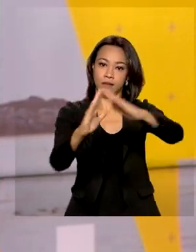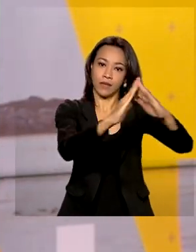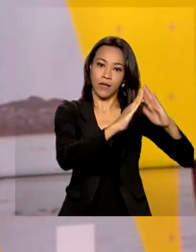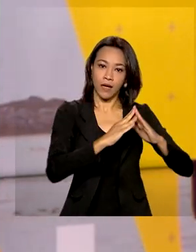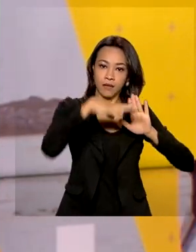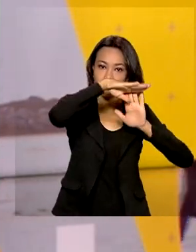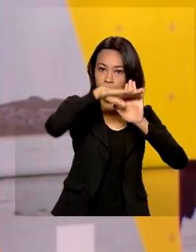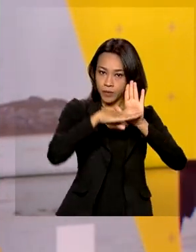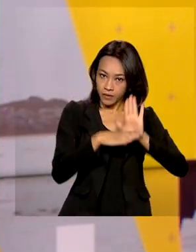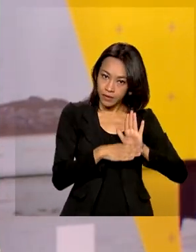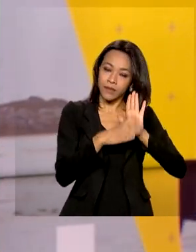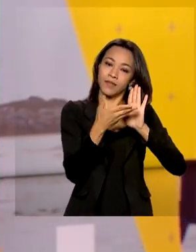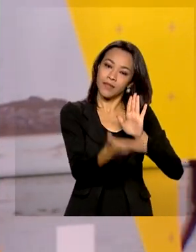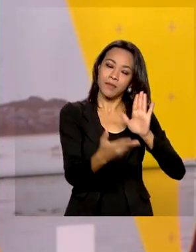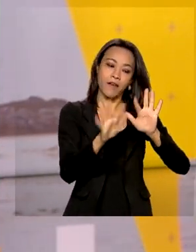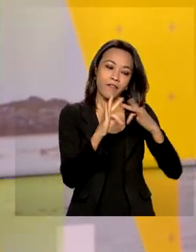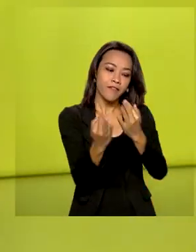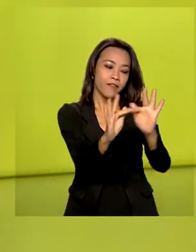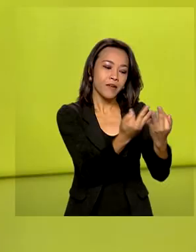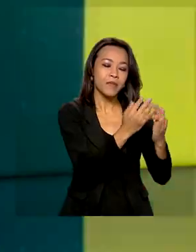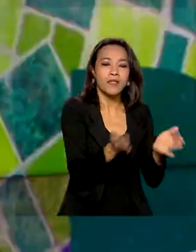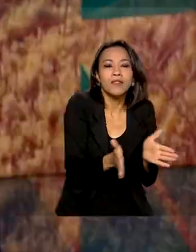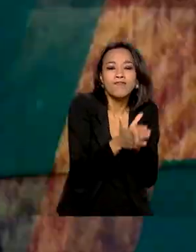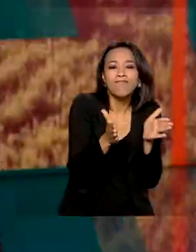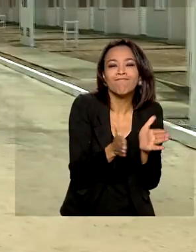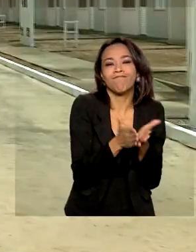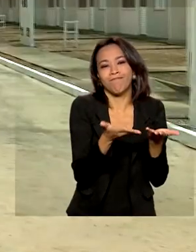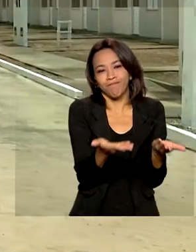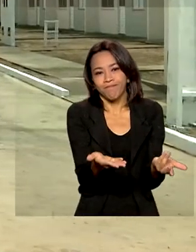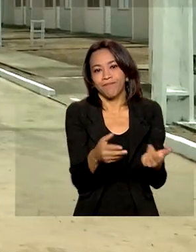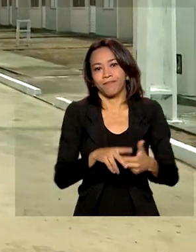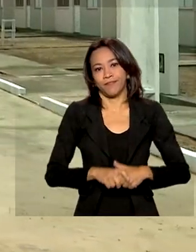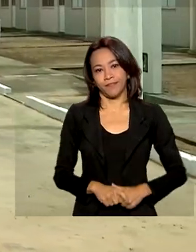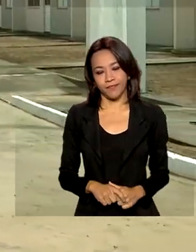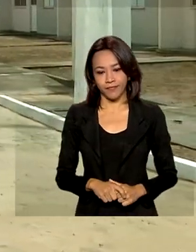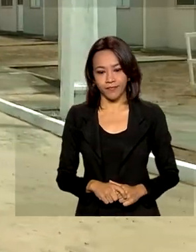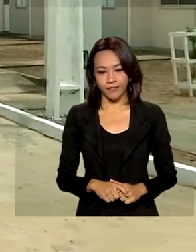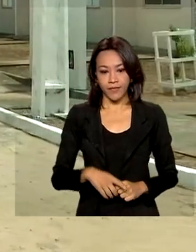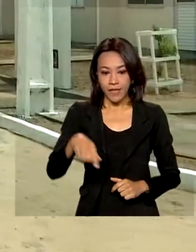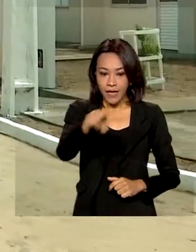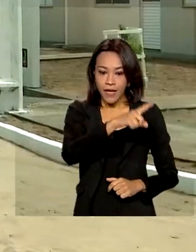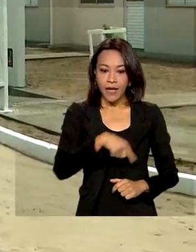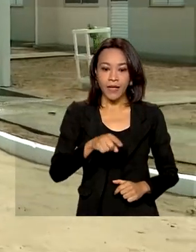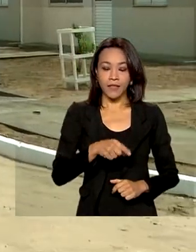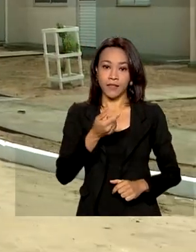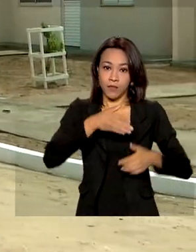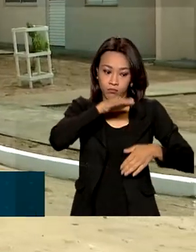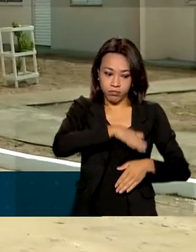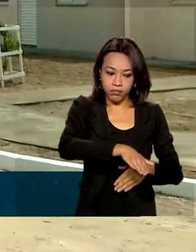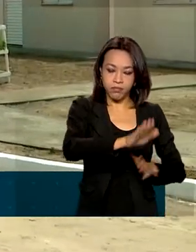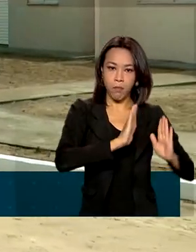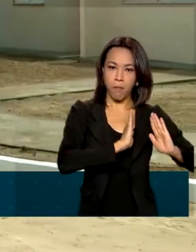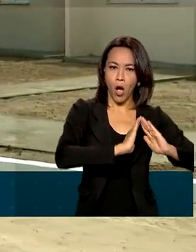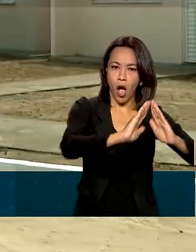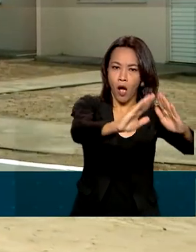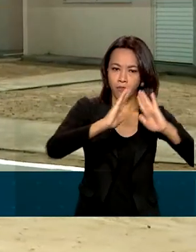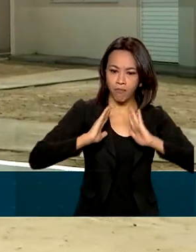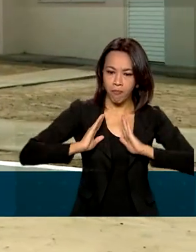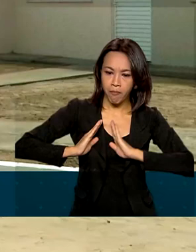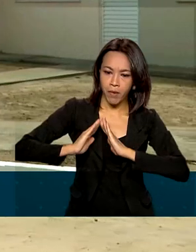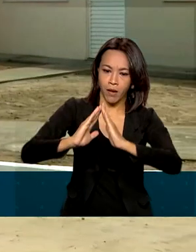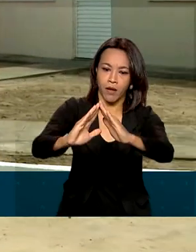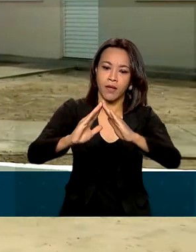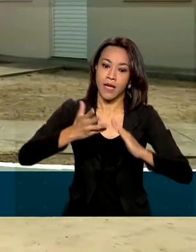Casa Verde Amarela para famílias de baixa renda. Os módulos 1 e 2 do residencial Dr. Marcelo